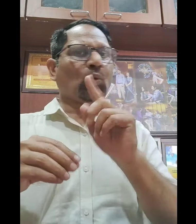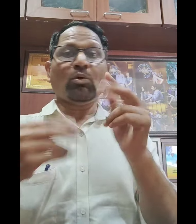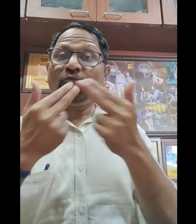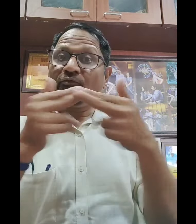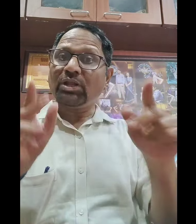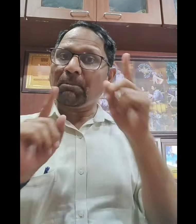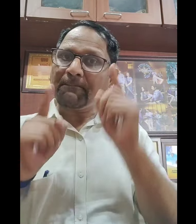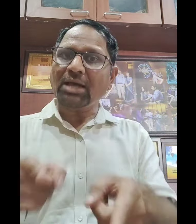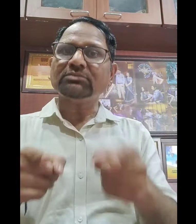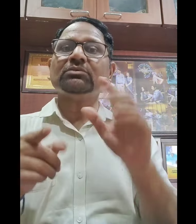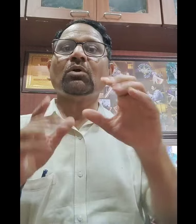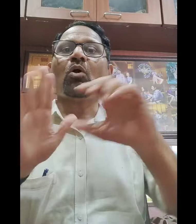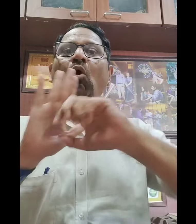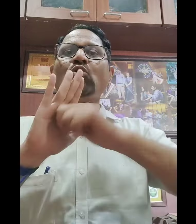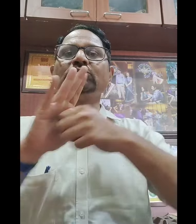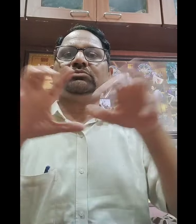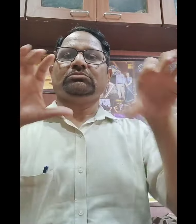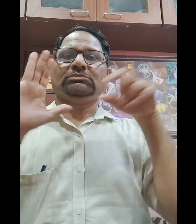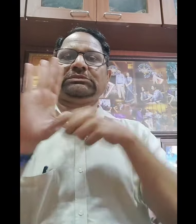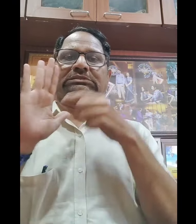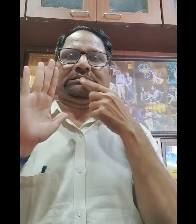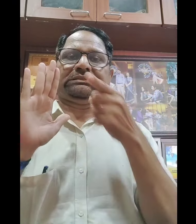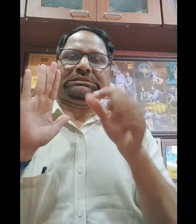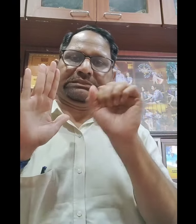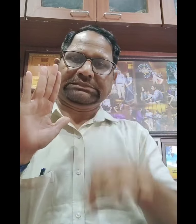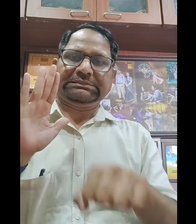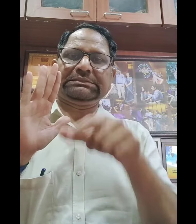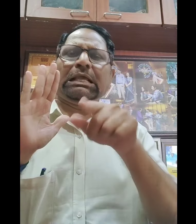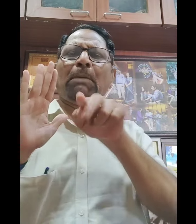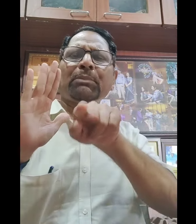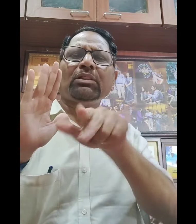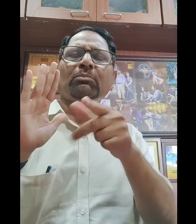उसमें आपको फीस देनी होती है, यह निशुल्क होना चाहिए